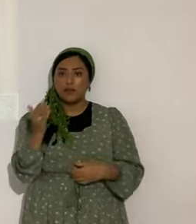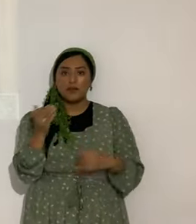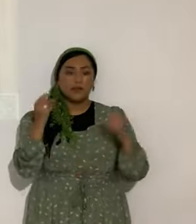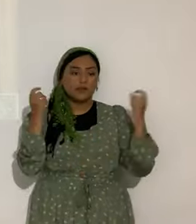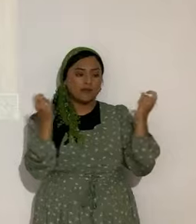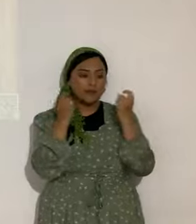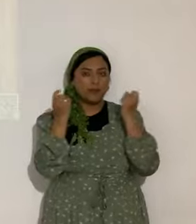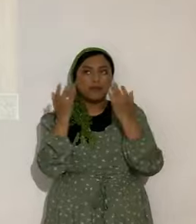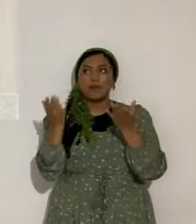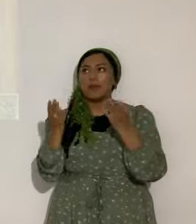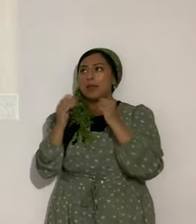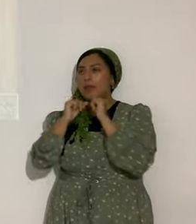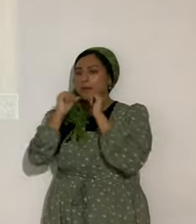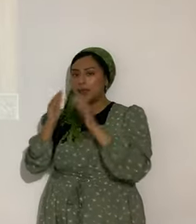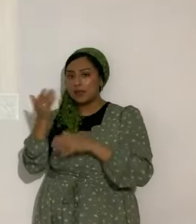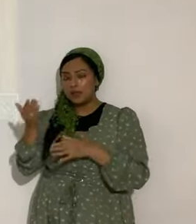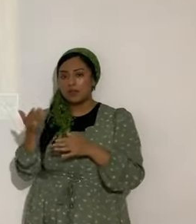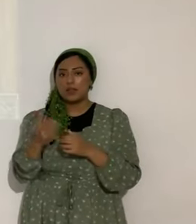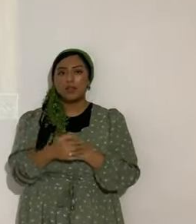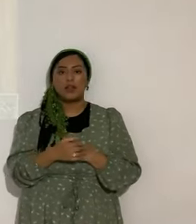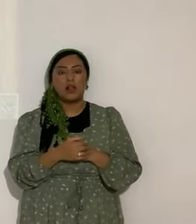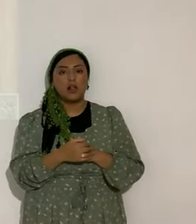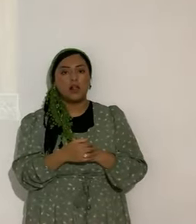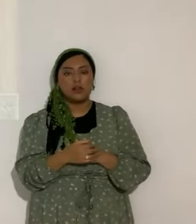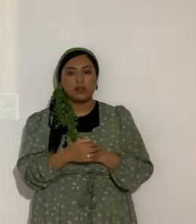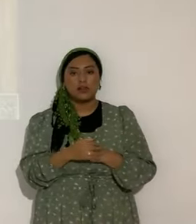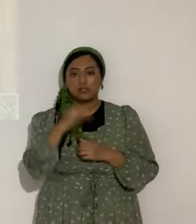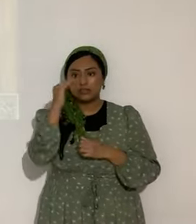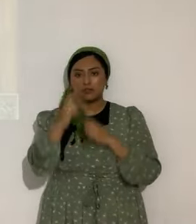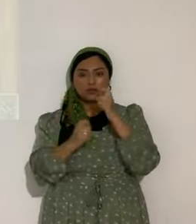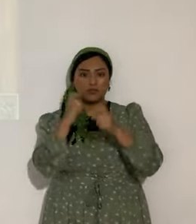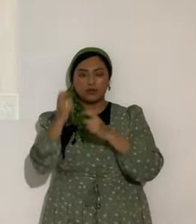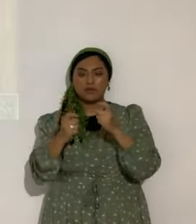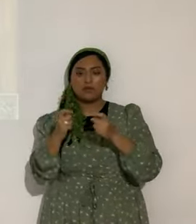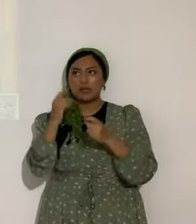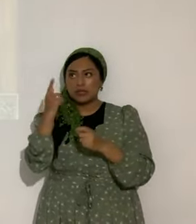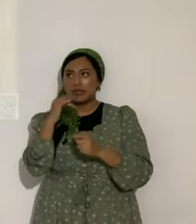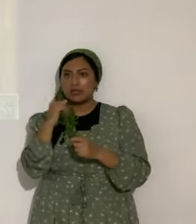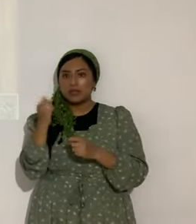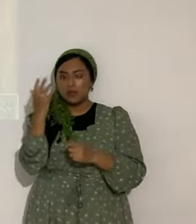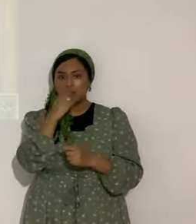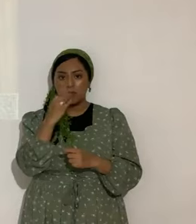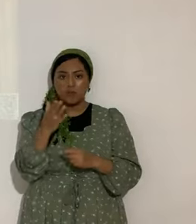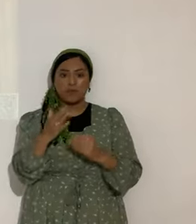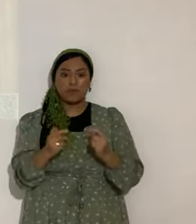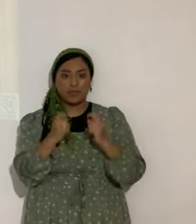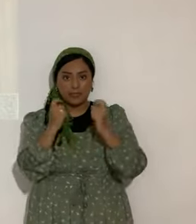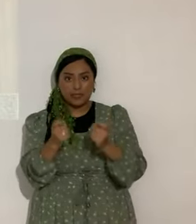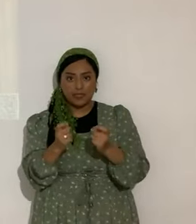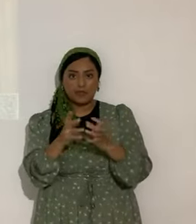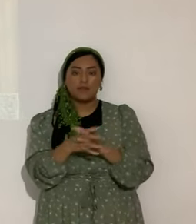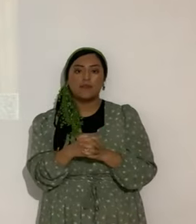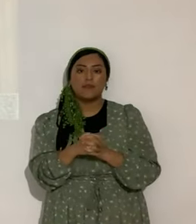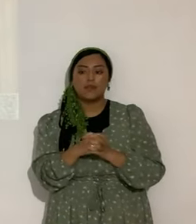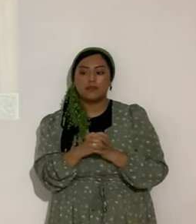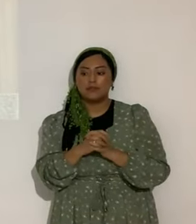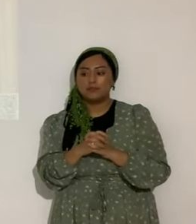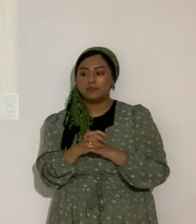bendices. ¿Cómo no te va a dar las cosas hermano? Él es precioso. Te va a conceder. La